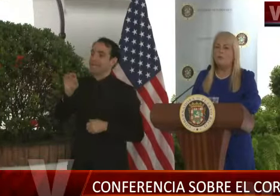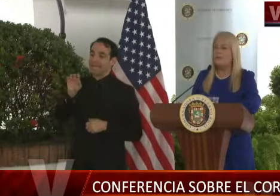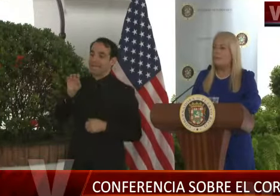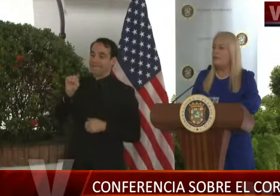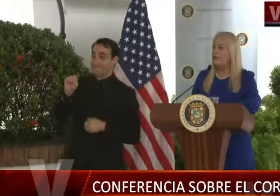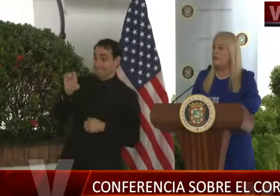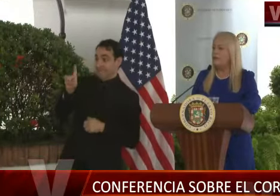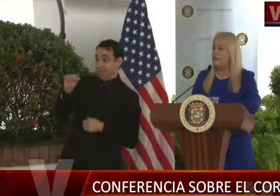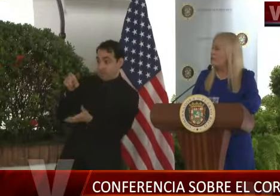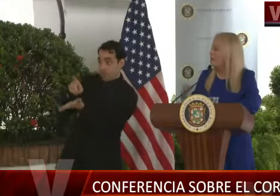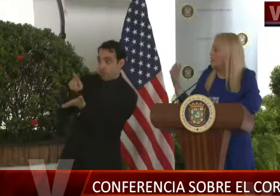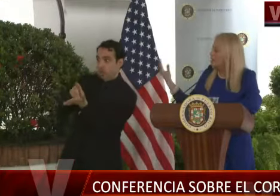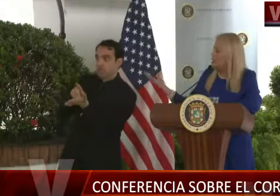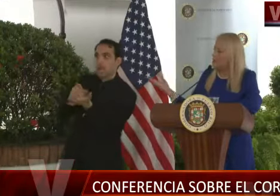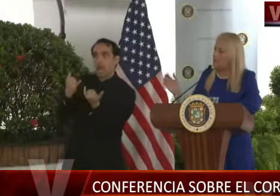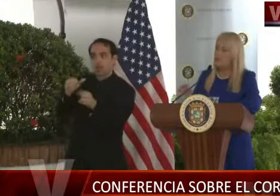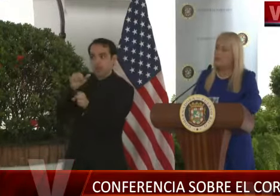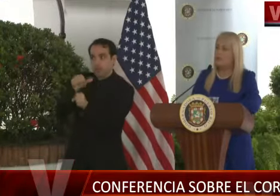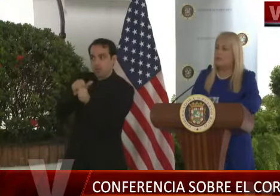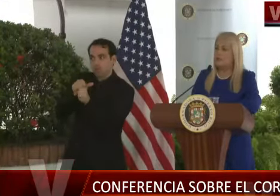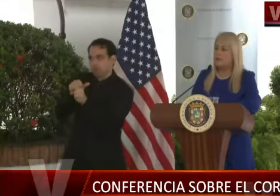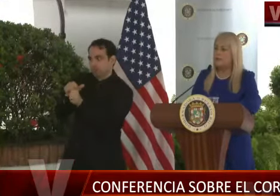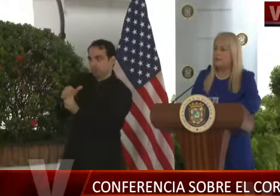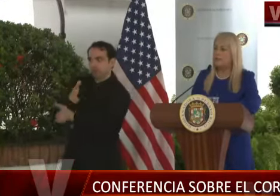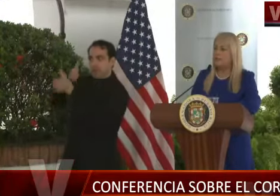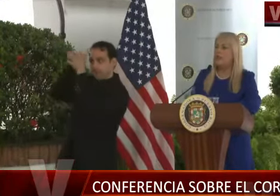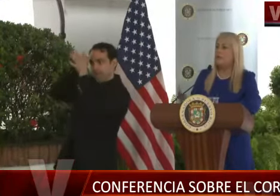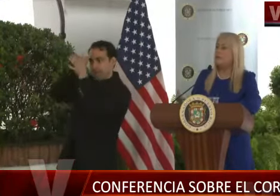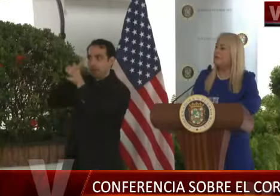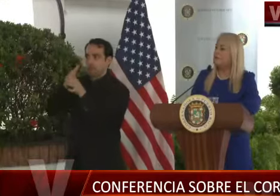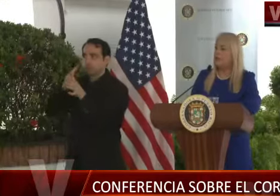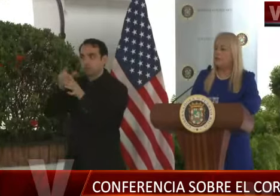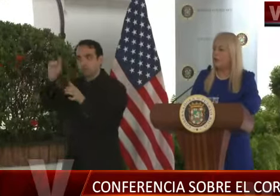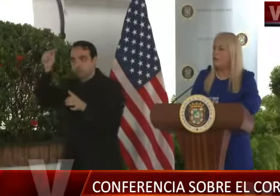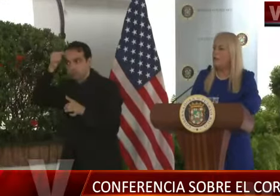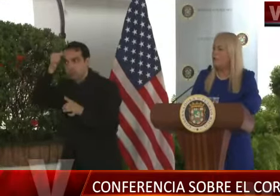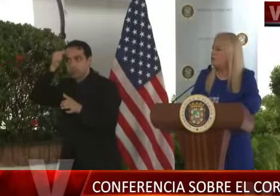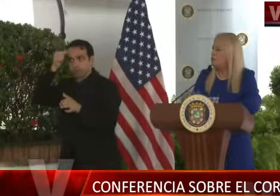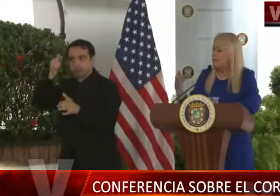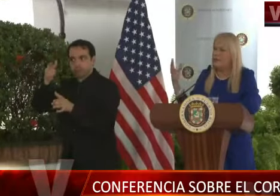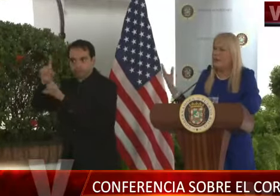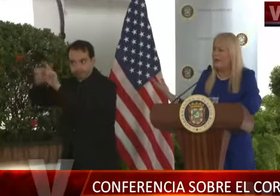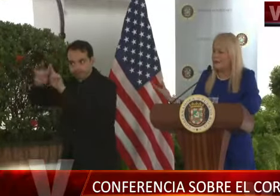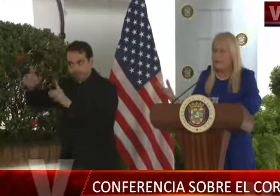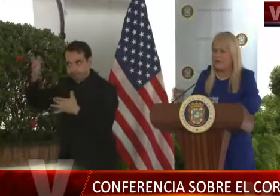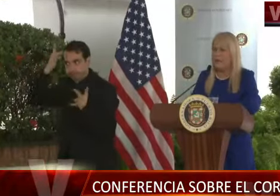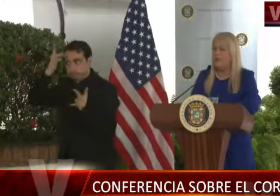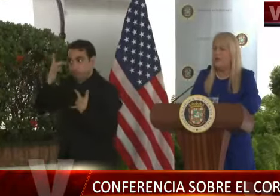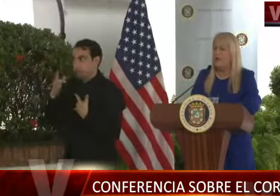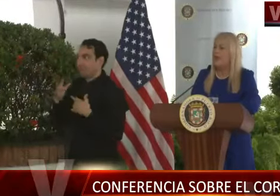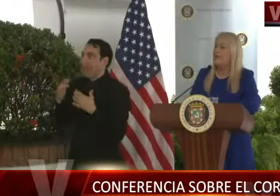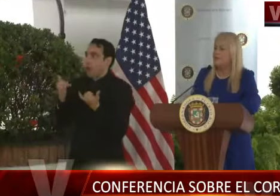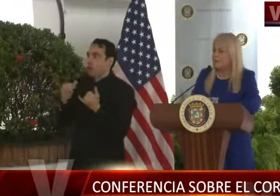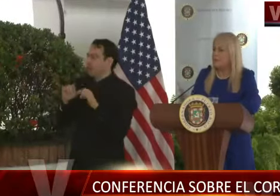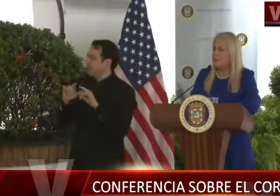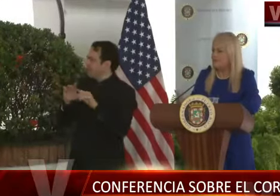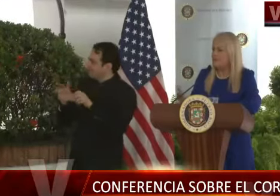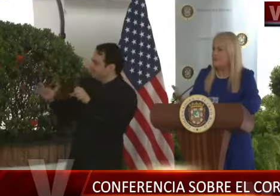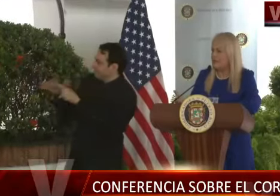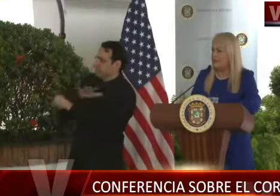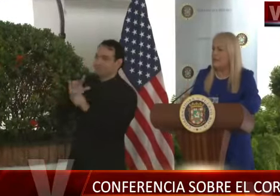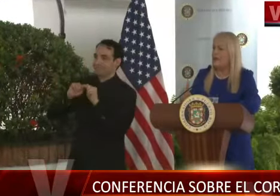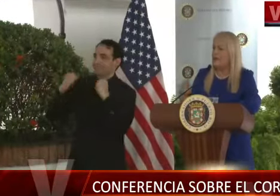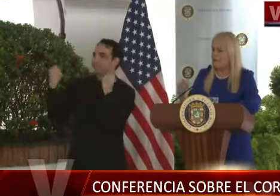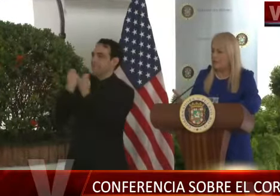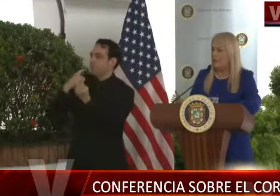como epidemióloga del Estado. Aquí tenemos una serie de especialistas que vamos a trabajar todos en conjunto. Tenemos la academia, el recinto de